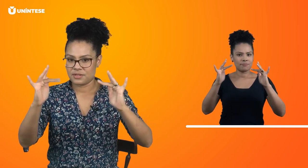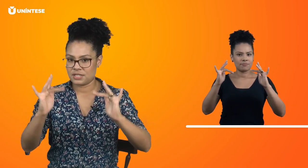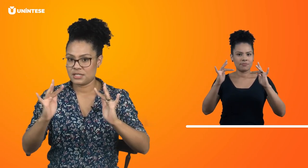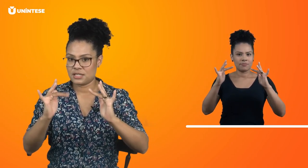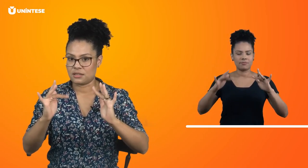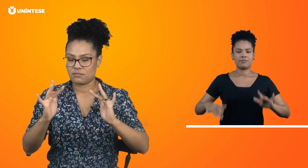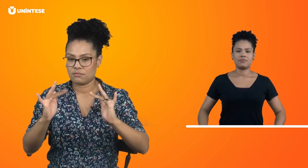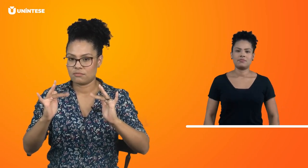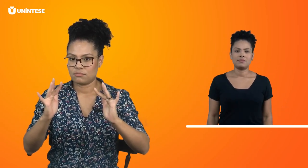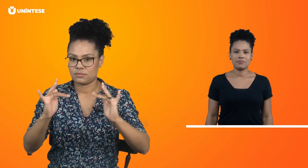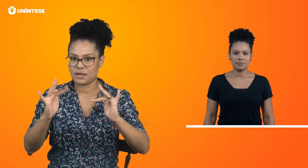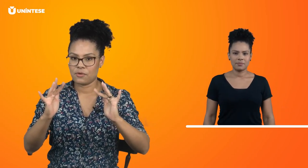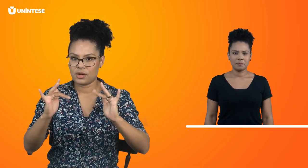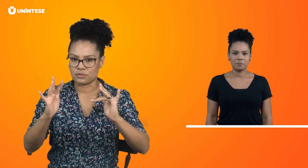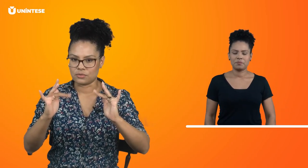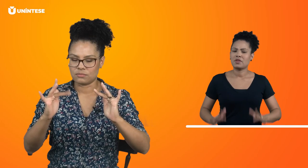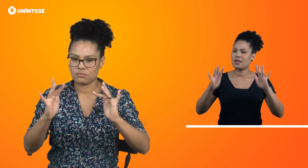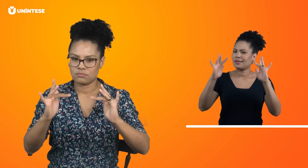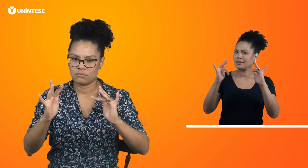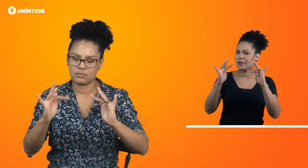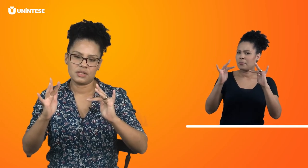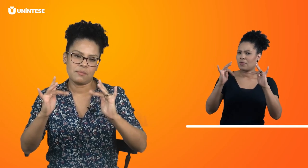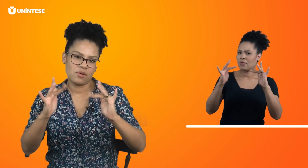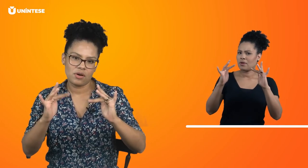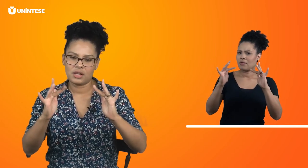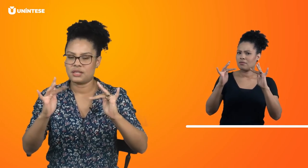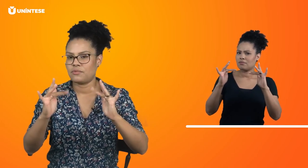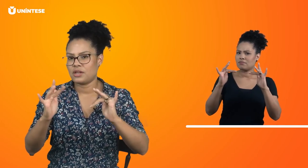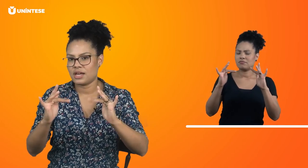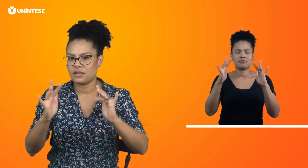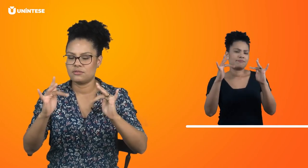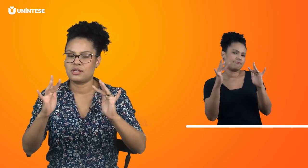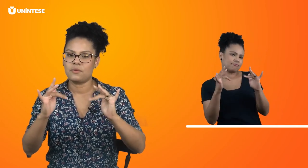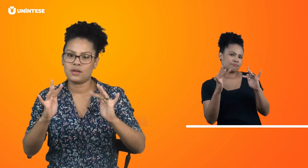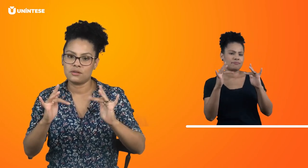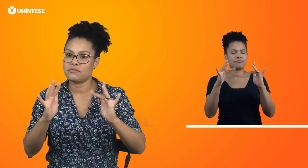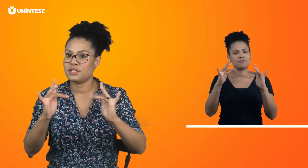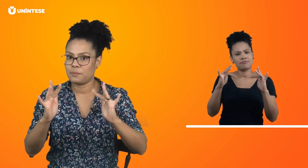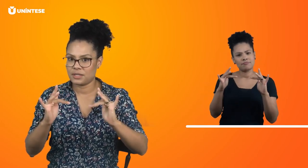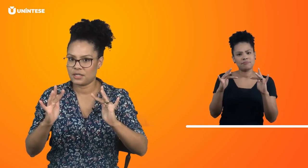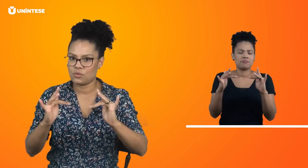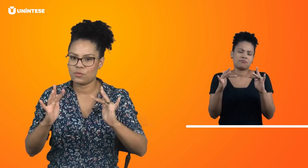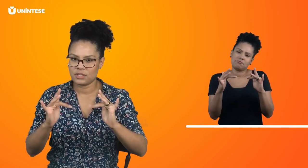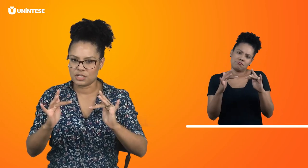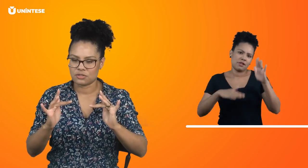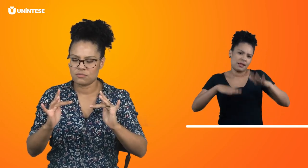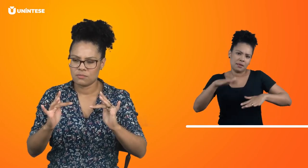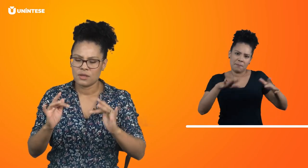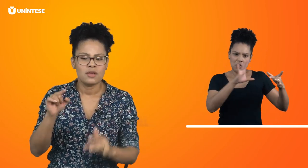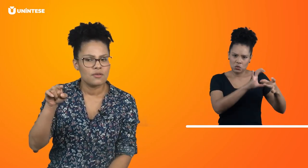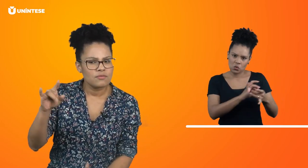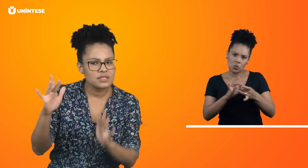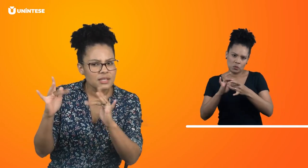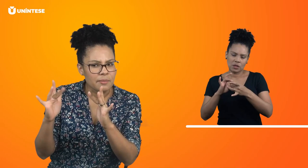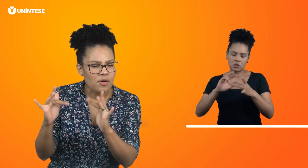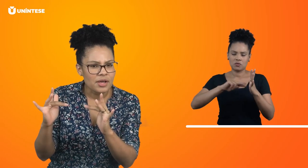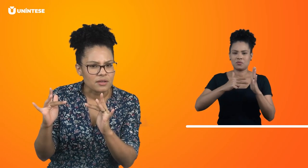fazer assim. Namorando. Namora, namorado, namorando, vai depender do contexto. Você namora?